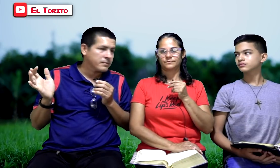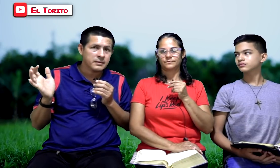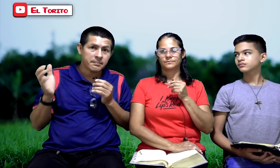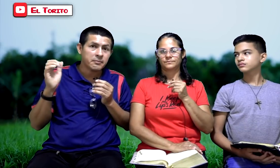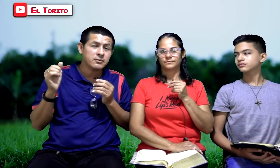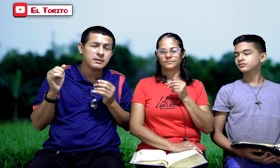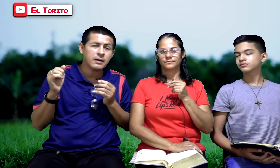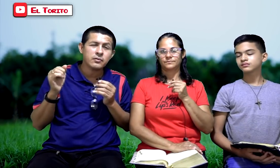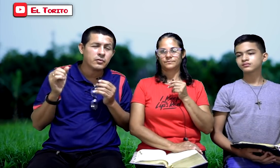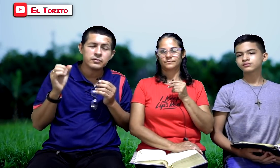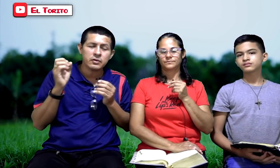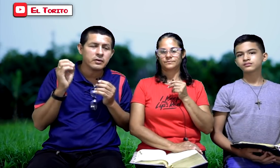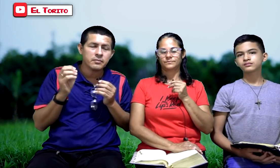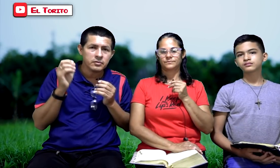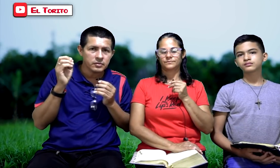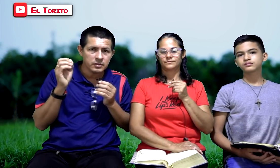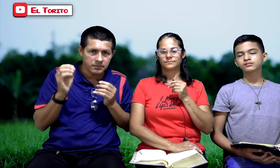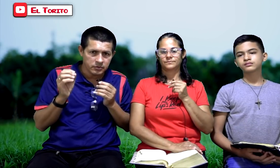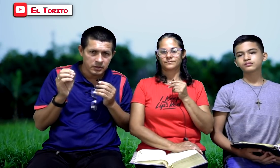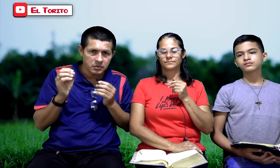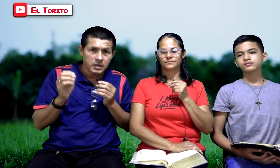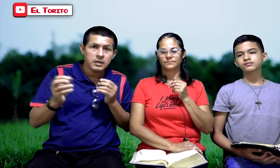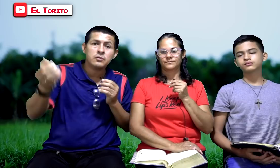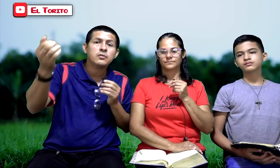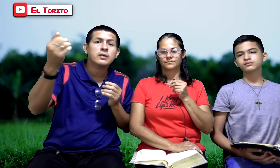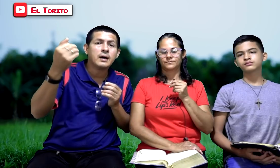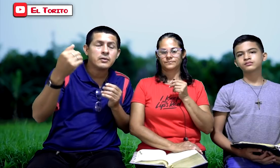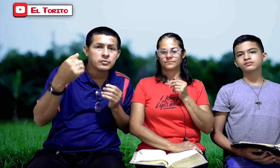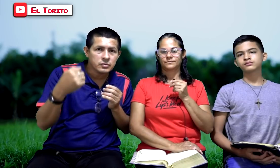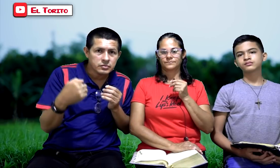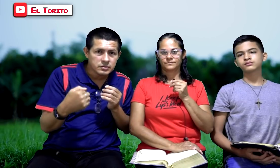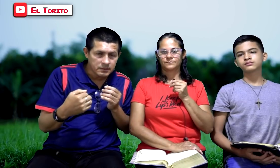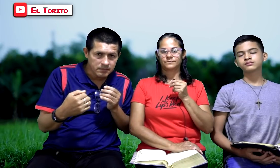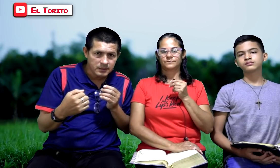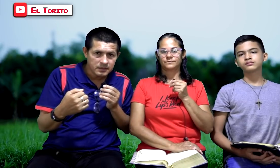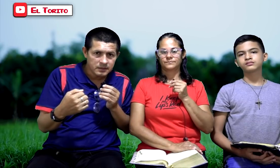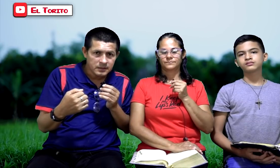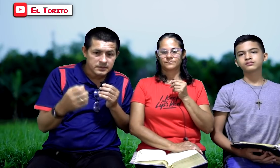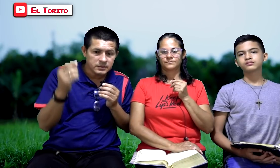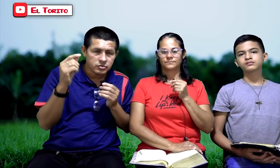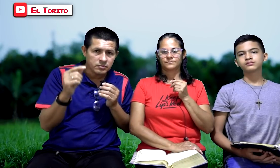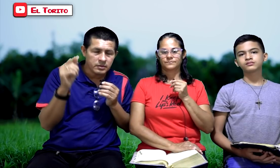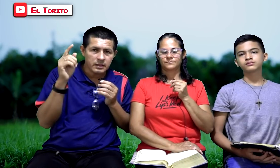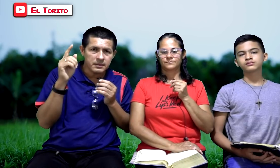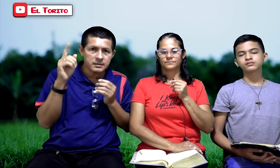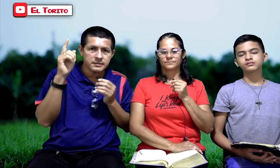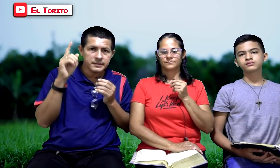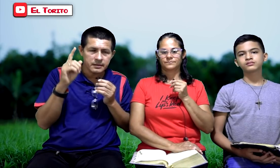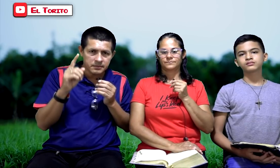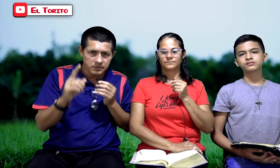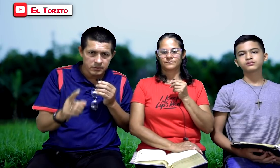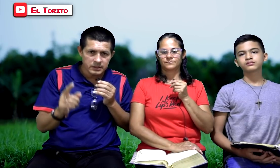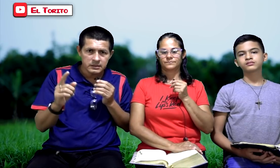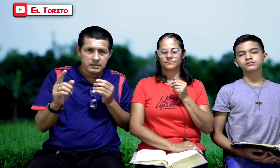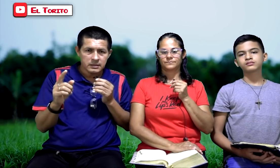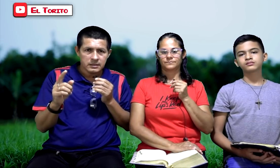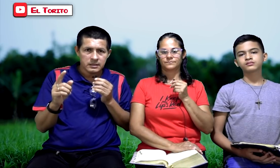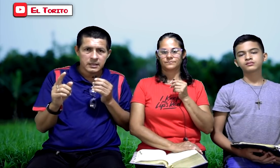San Pablo le da un consejo hermoso a Timoteo y nos lo da a nosotros también. Si somos realmente servidores de